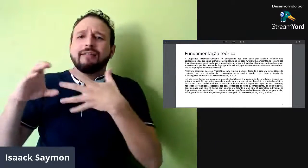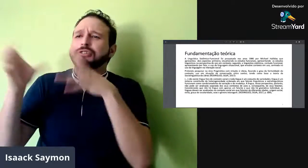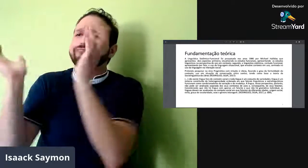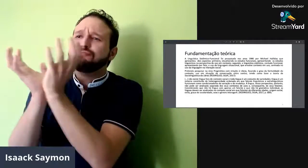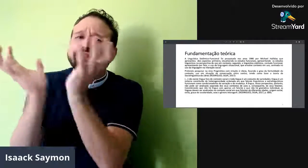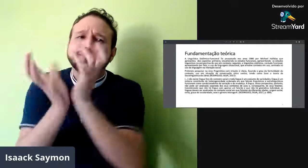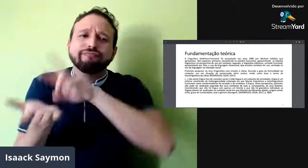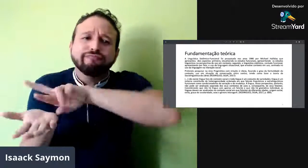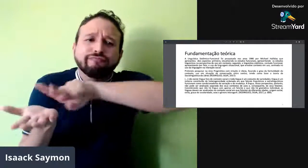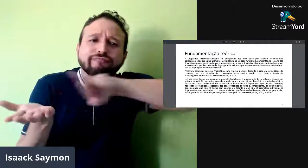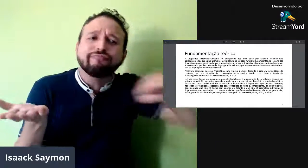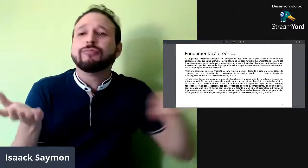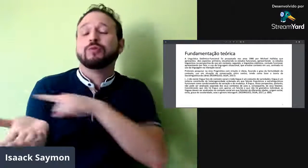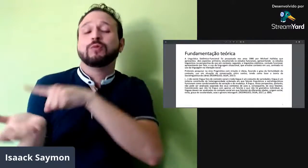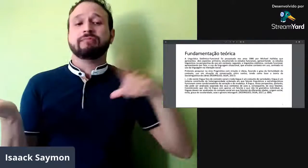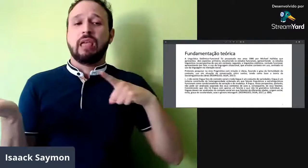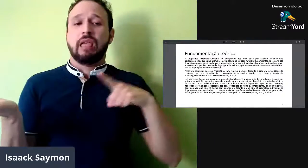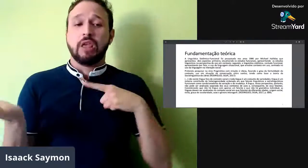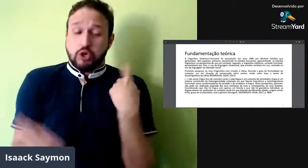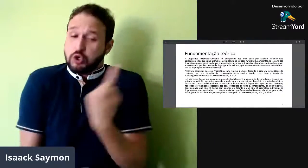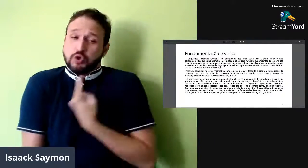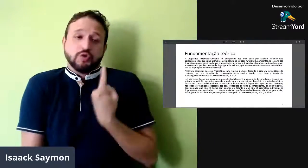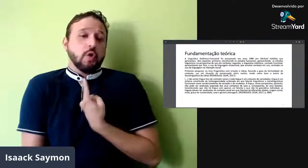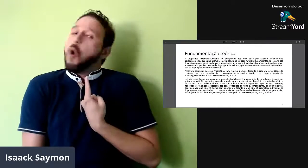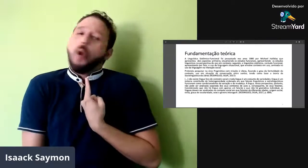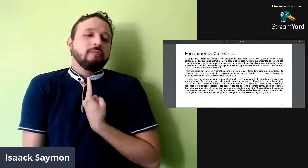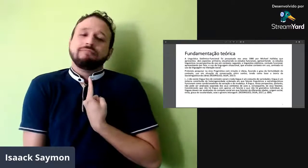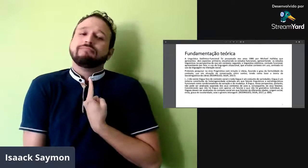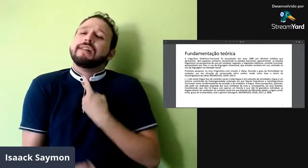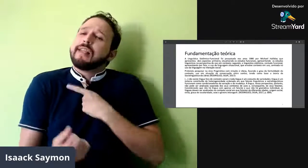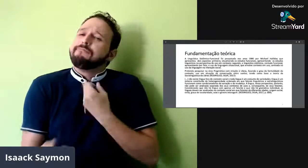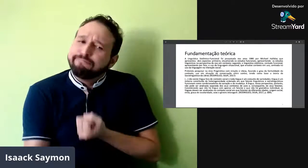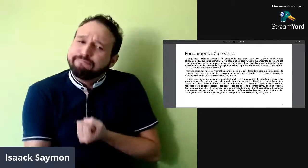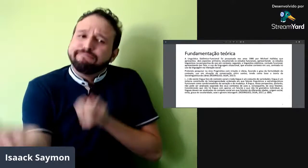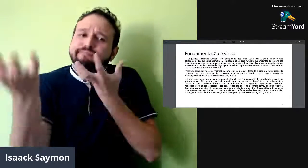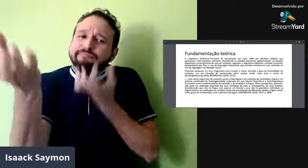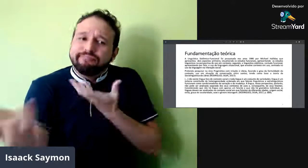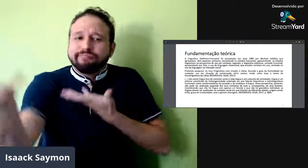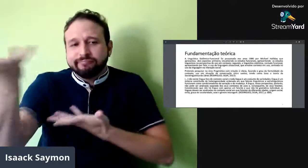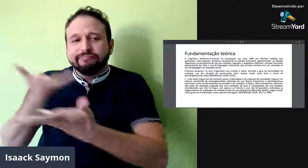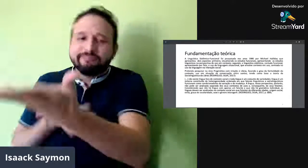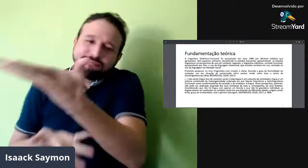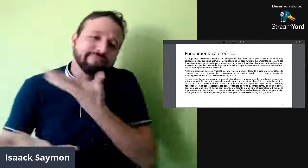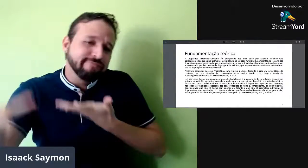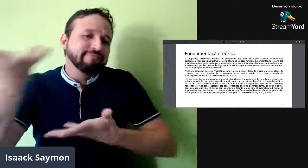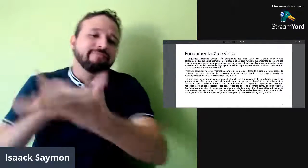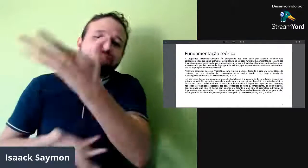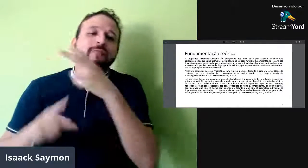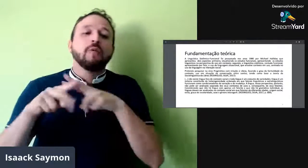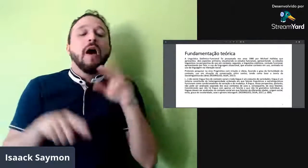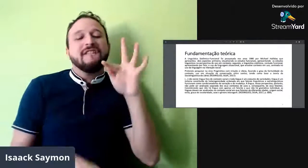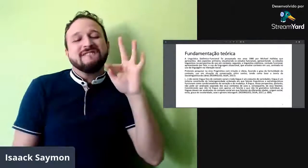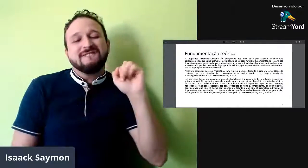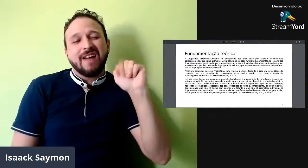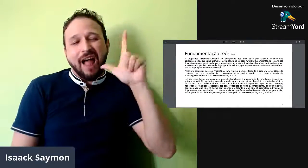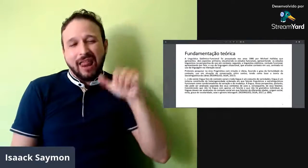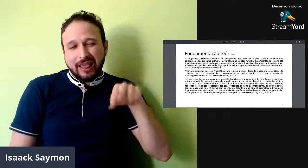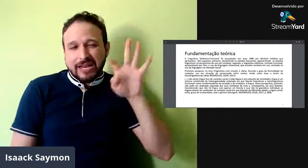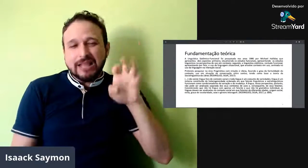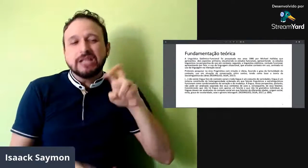Por isso que existem características muito diferentes dentro da comunidade. Ela não é individual. Isso é muito compartilhado.